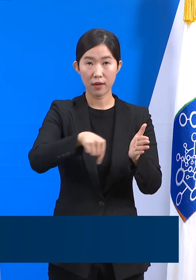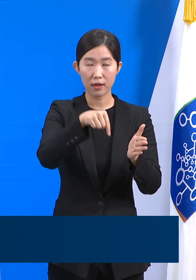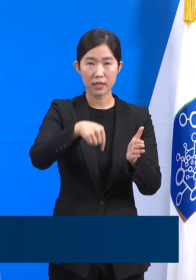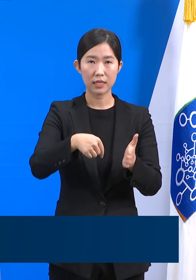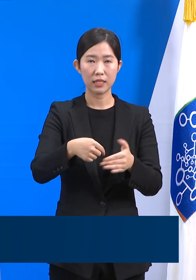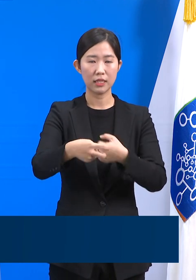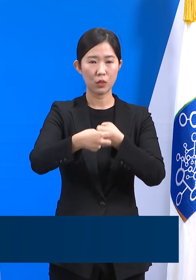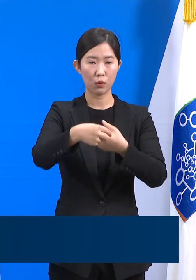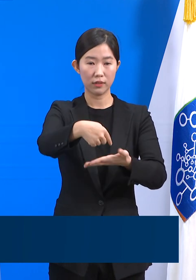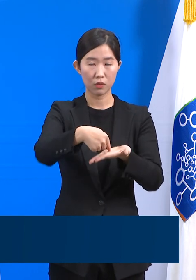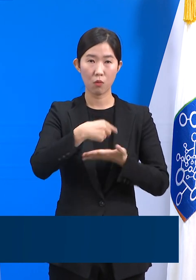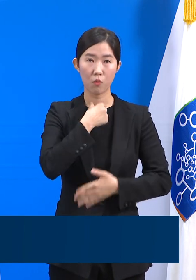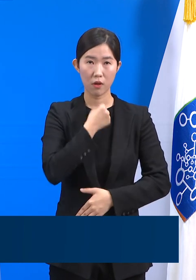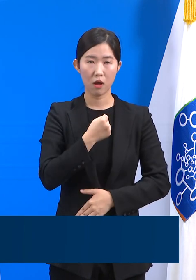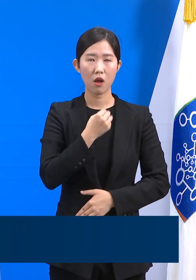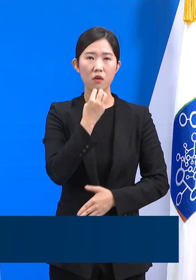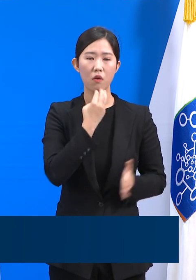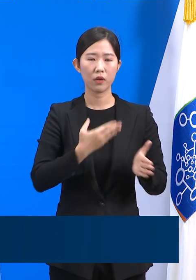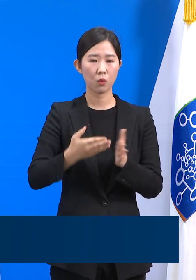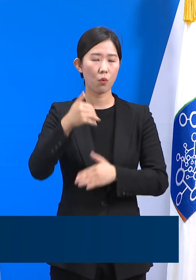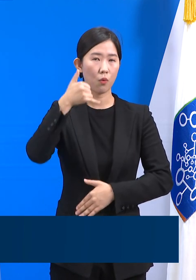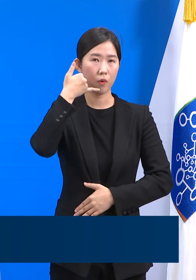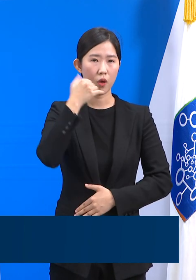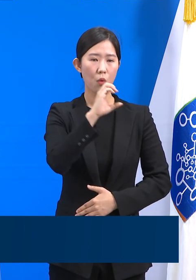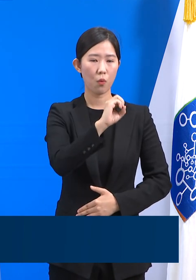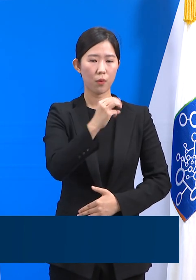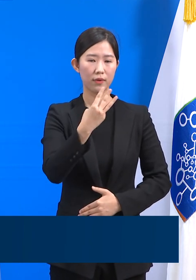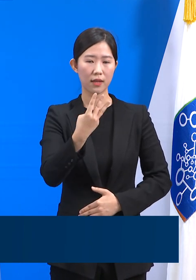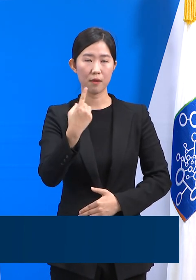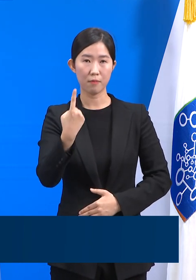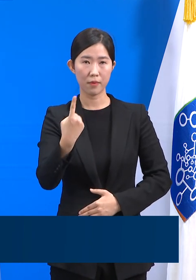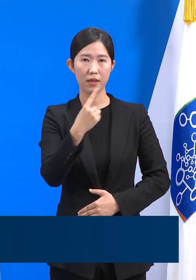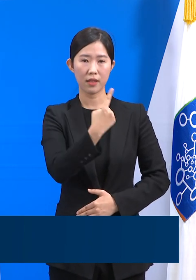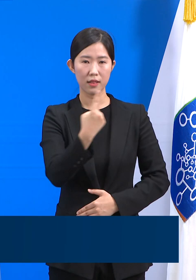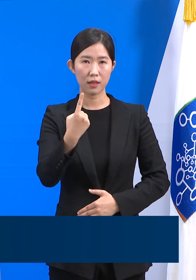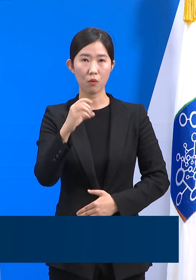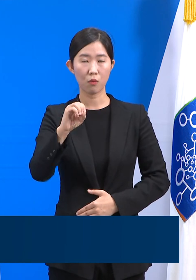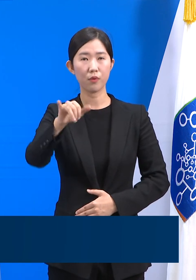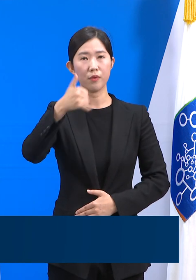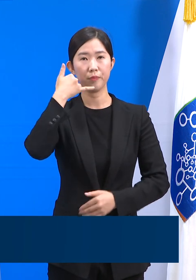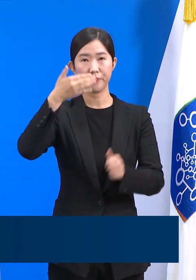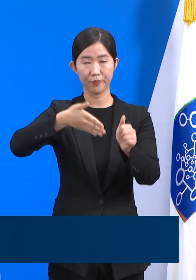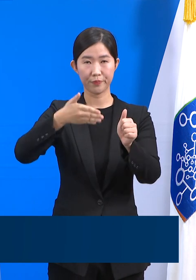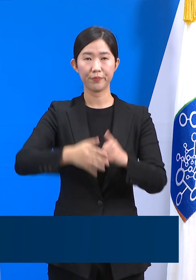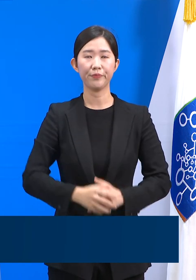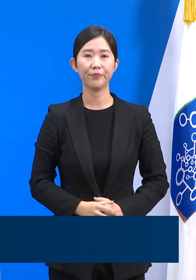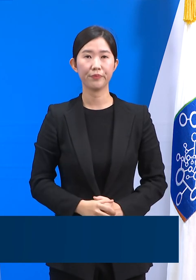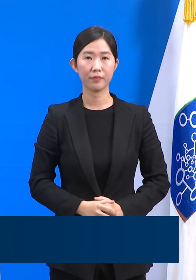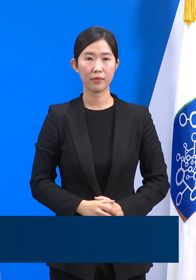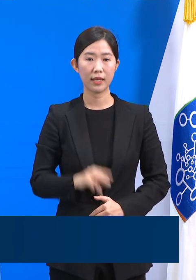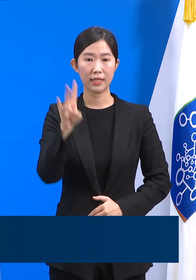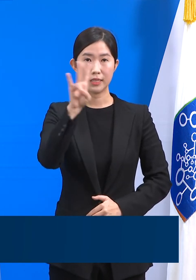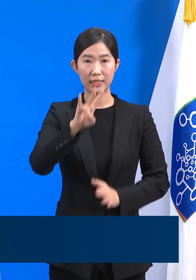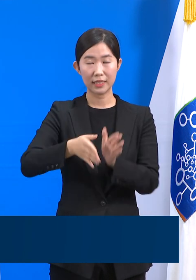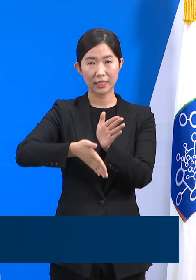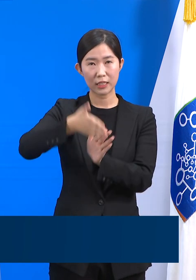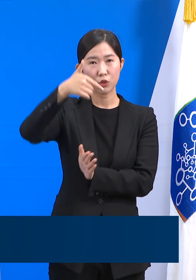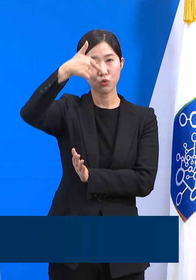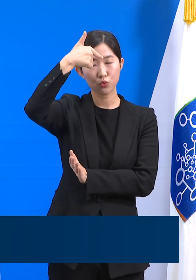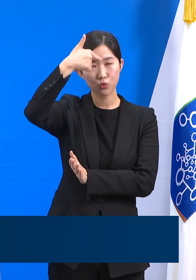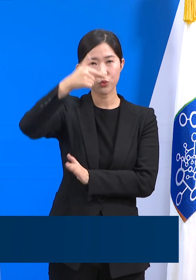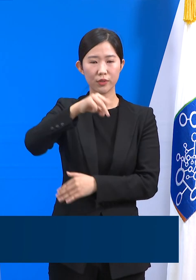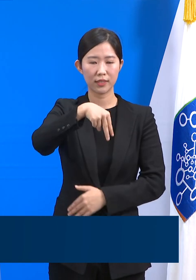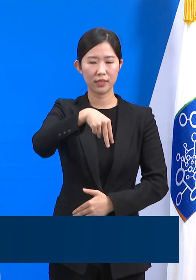콜센터 031-120으로 연락주시기 부탁드립니다. 시흥시에 있는 구시아병원 건물에